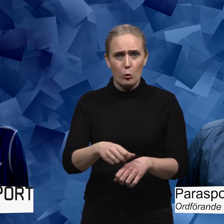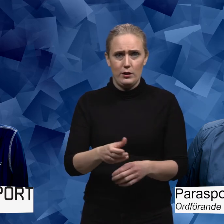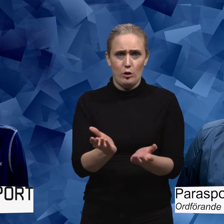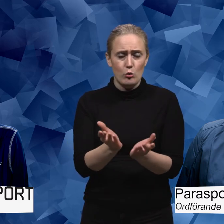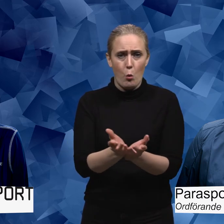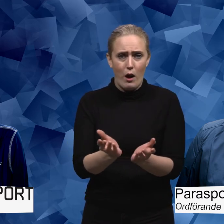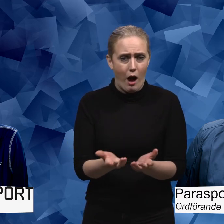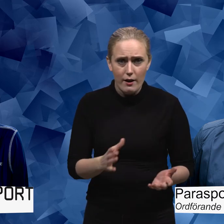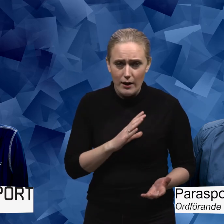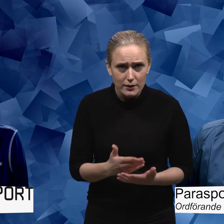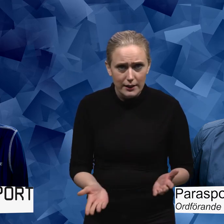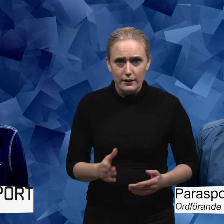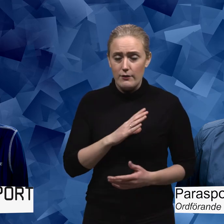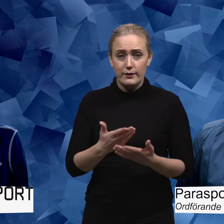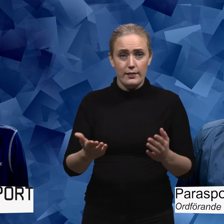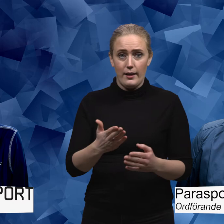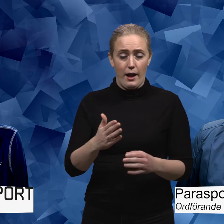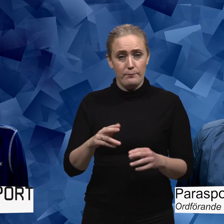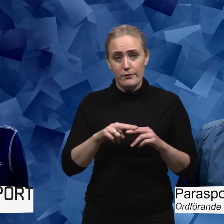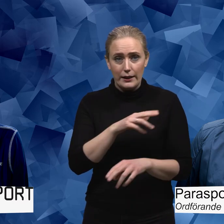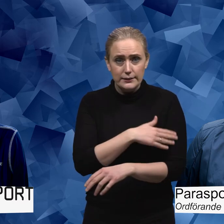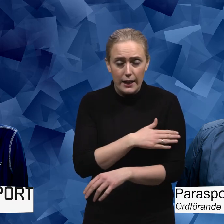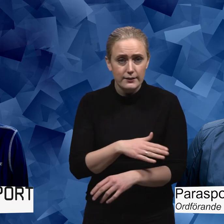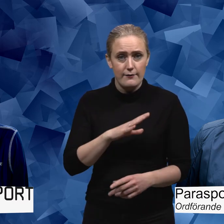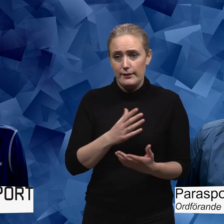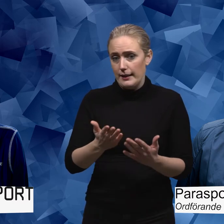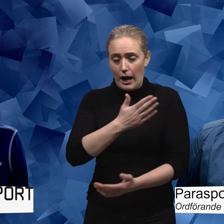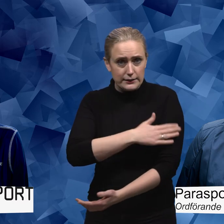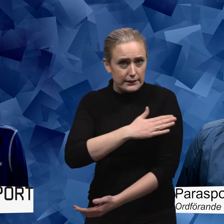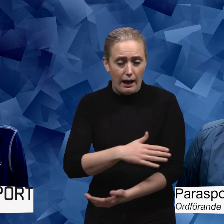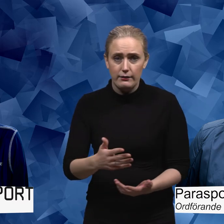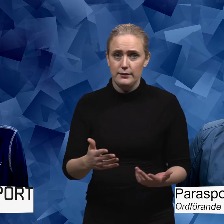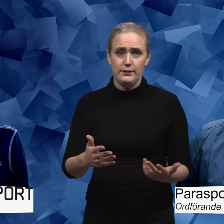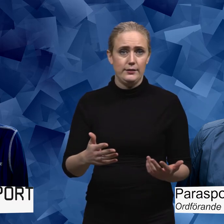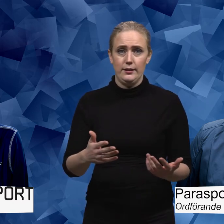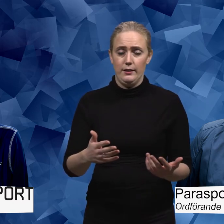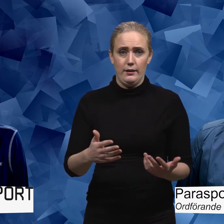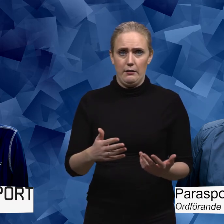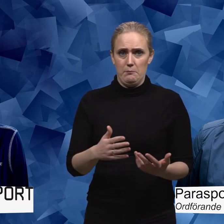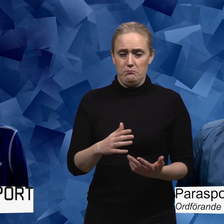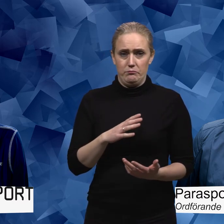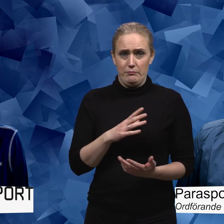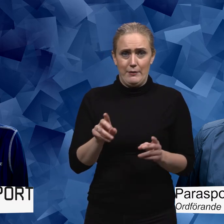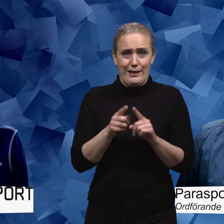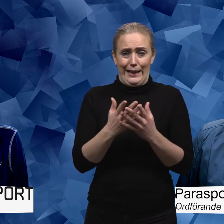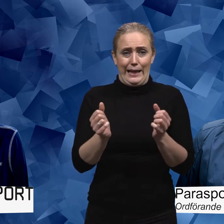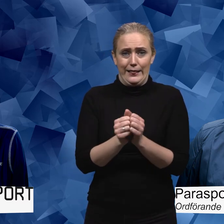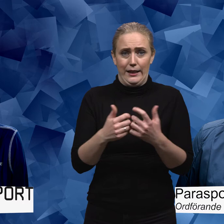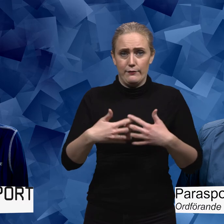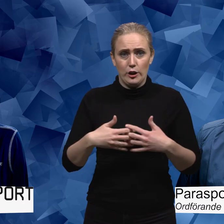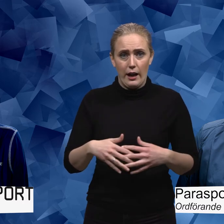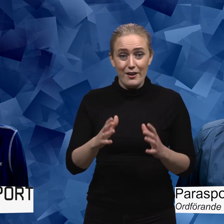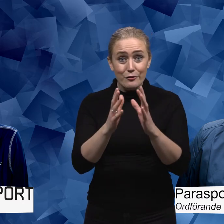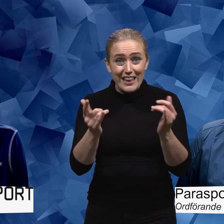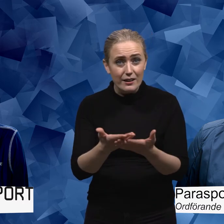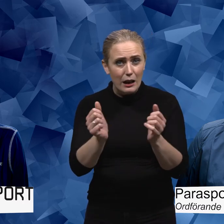skolgång då för personer med funktionsnedsättningar. Det fanns inte färdtjänst, det fanns inte assistans, det fanns liksom... Nej men det var inte alls mycket som